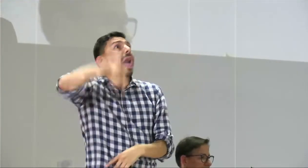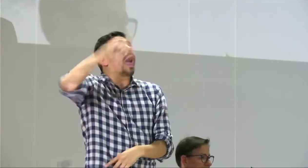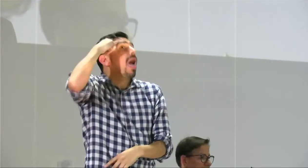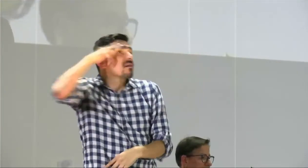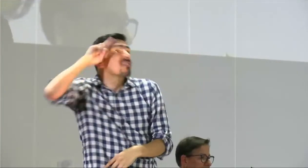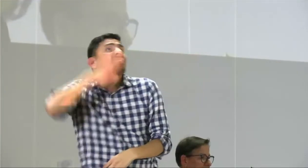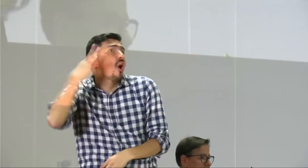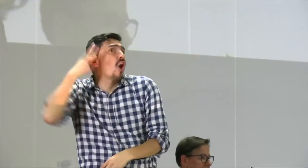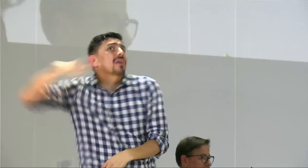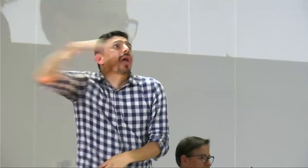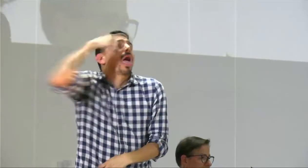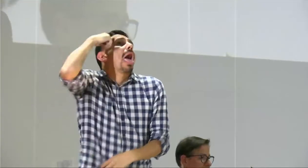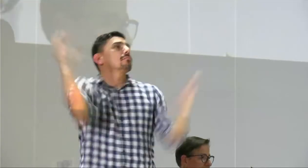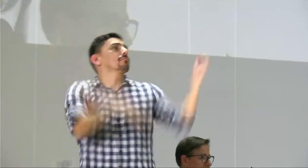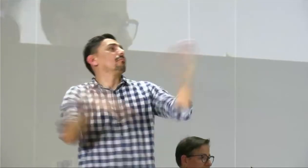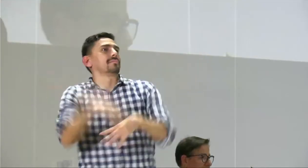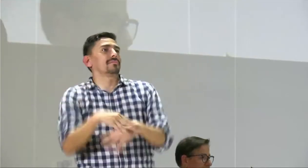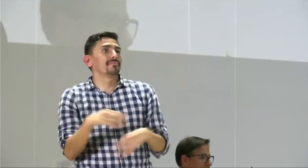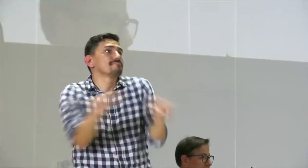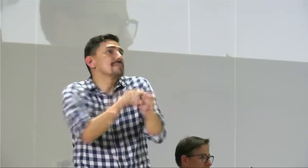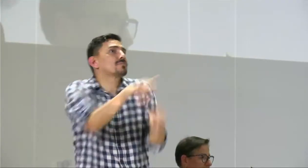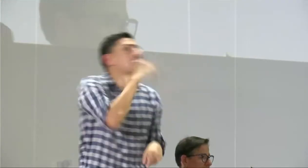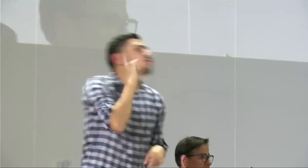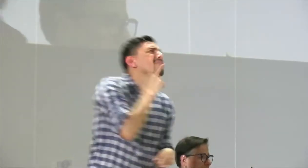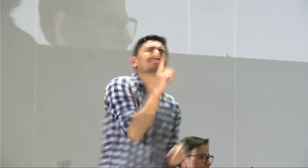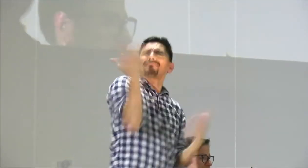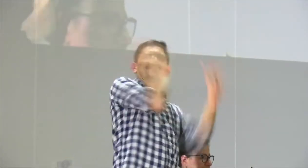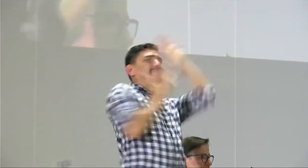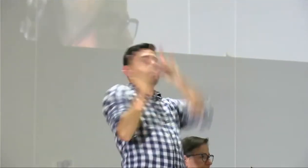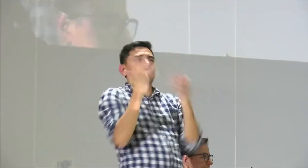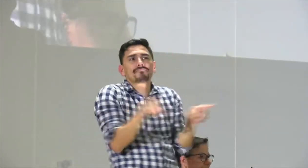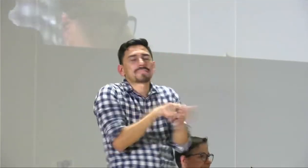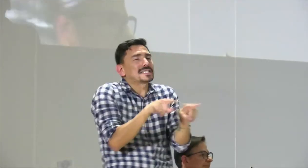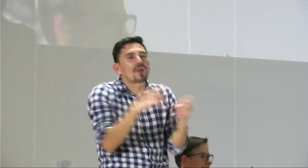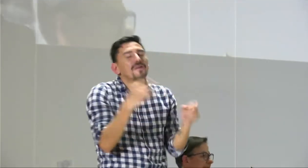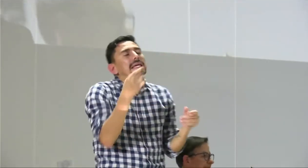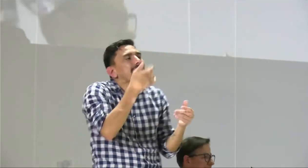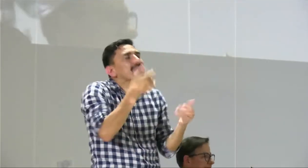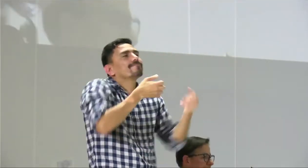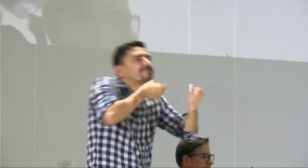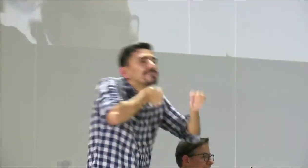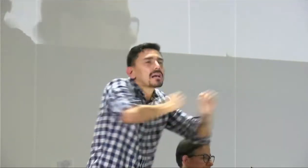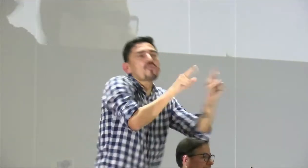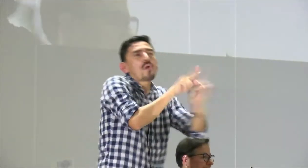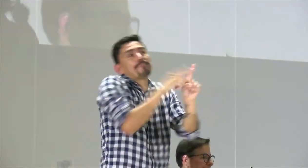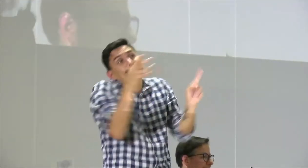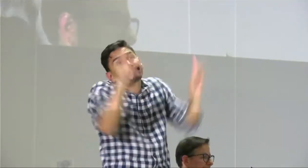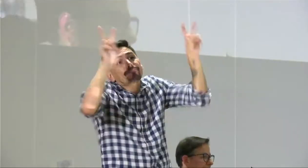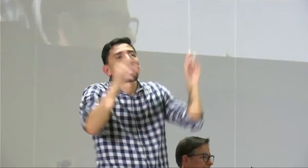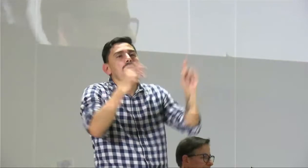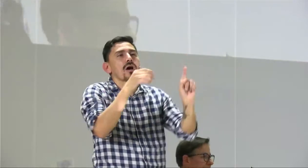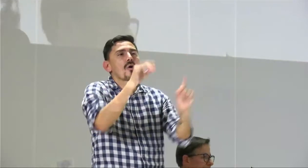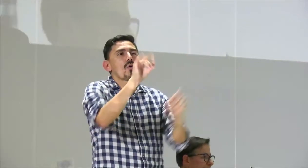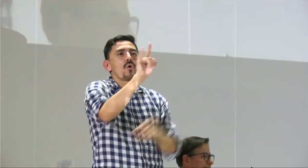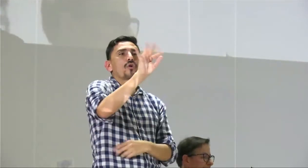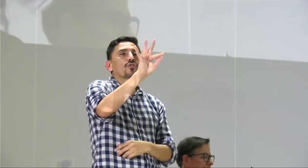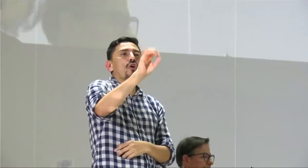veces se entiende que simplemente llegan al aula con personas oyentes y ya pero no es así hay que tener claridad son